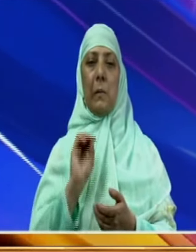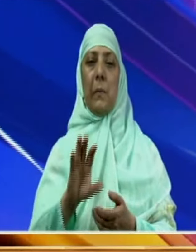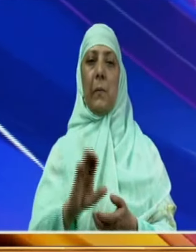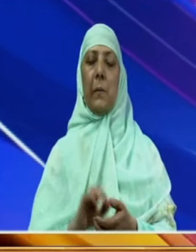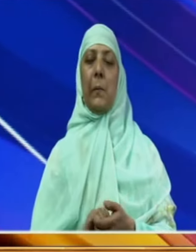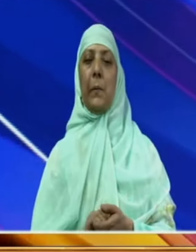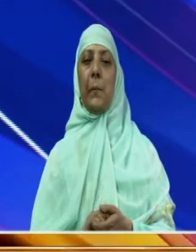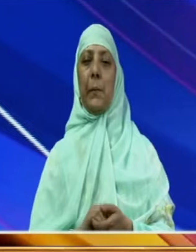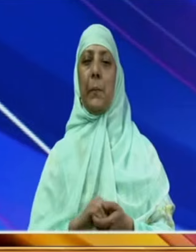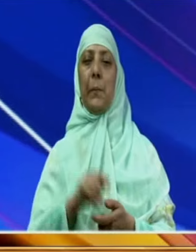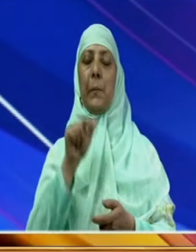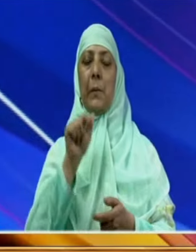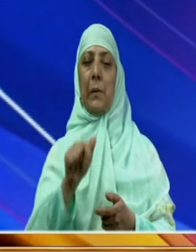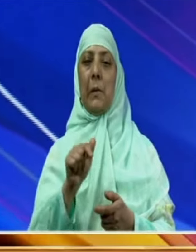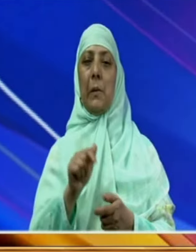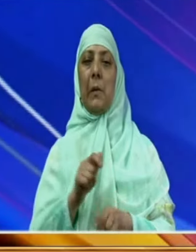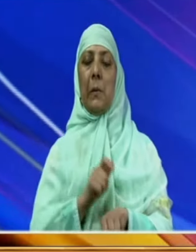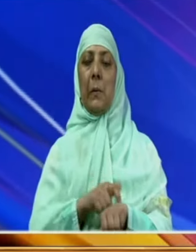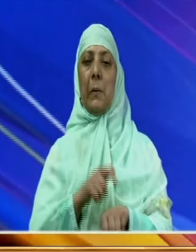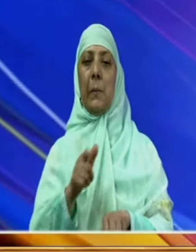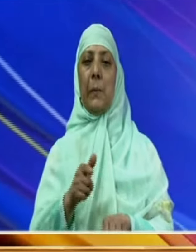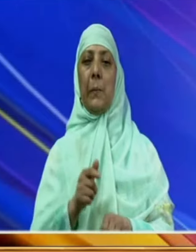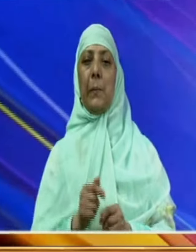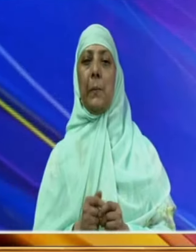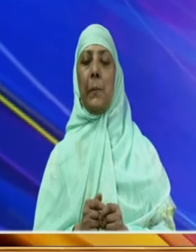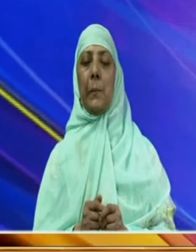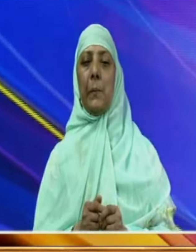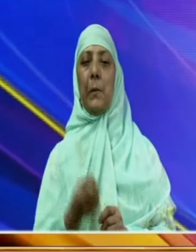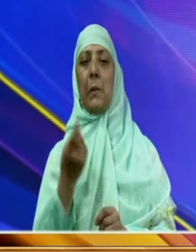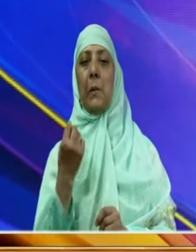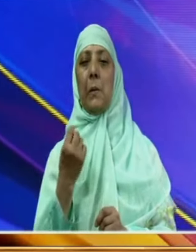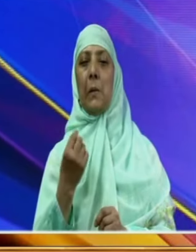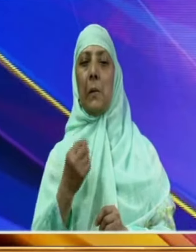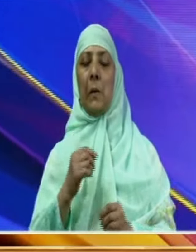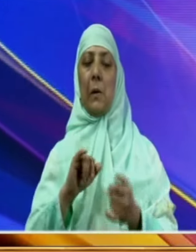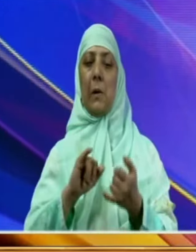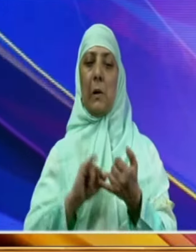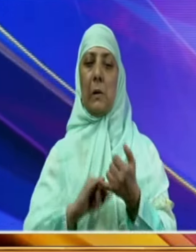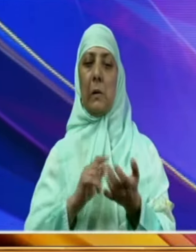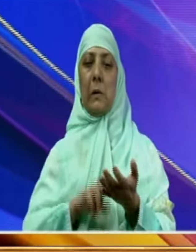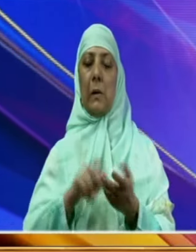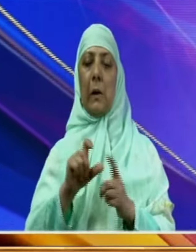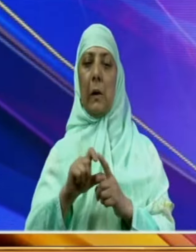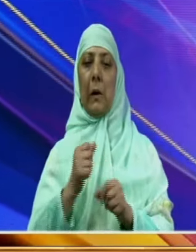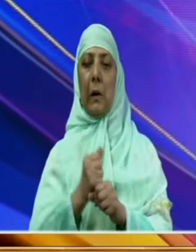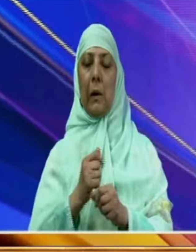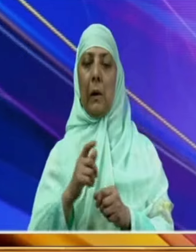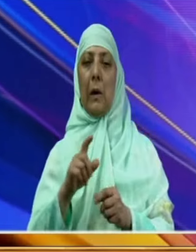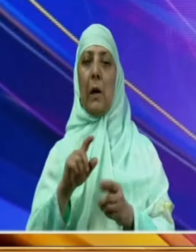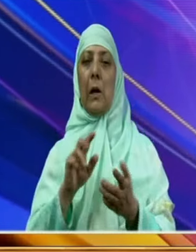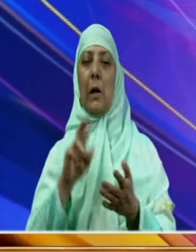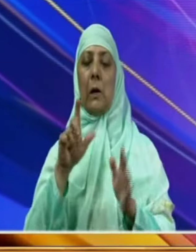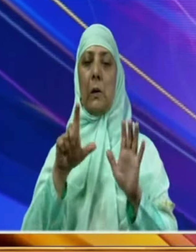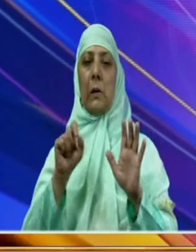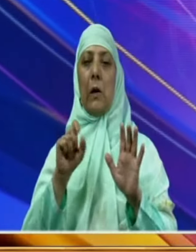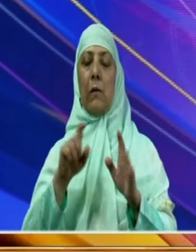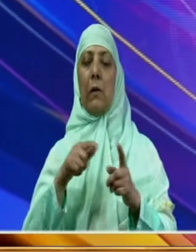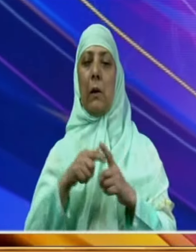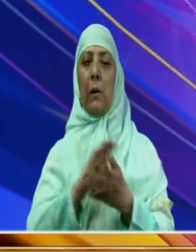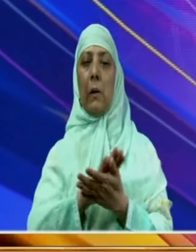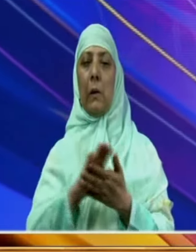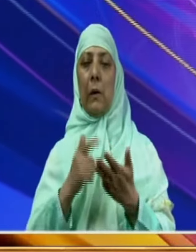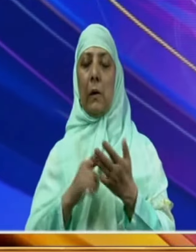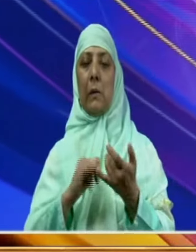اس موقع پر انہوں نے دہ سیوینگنگ سیونٹیز دہ سیٹارز